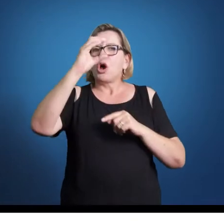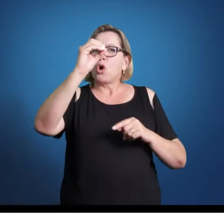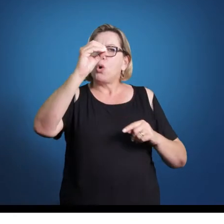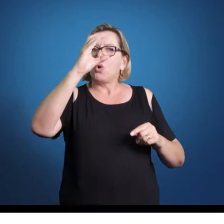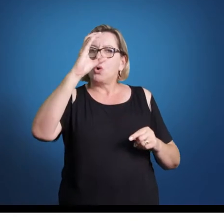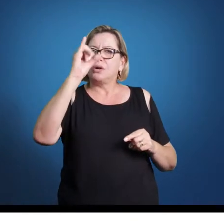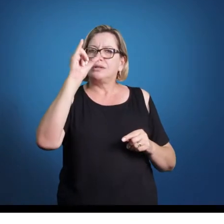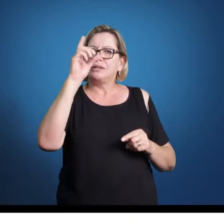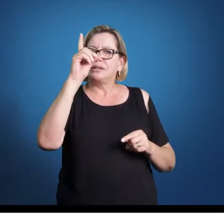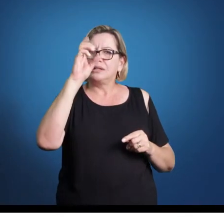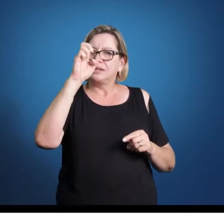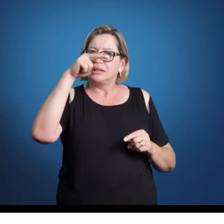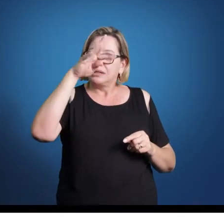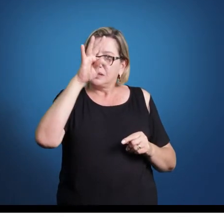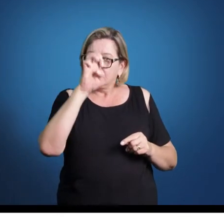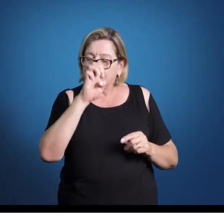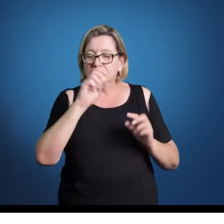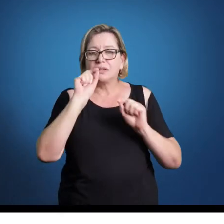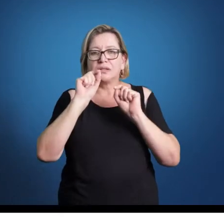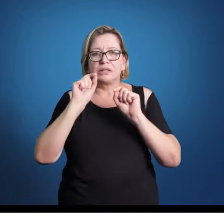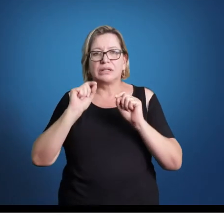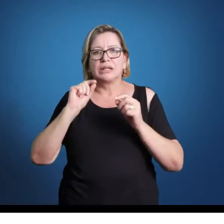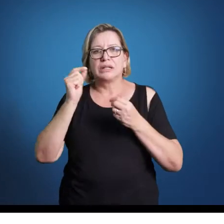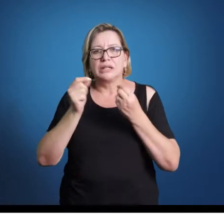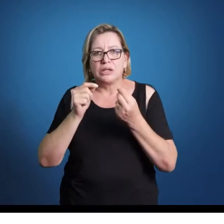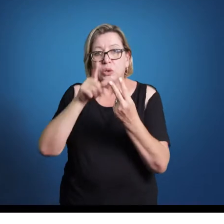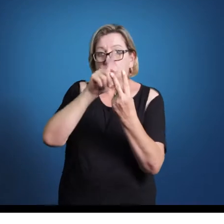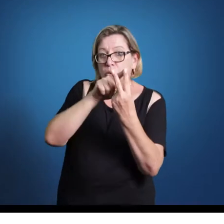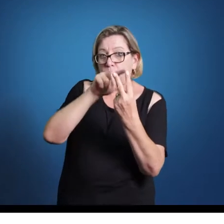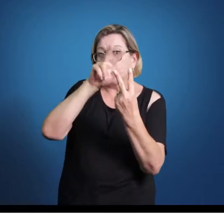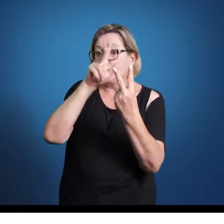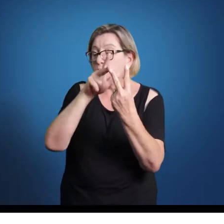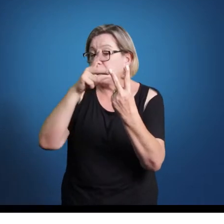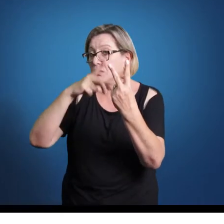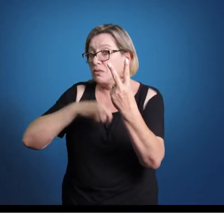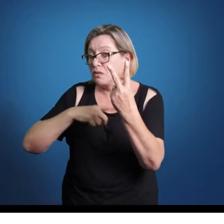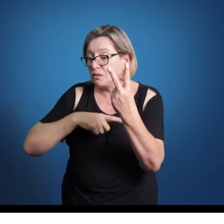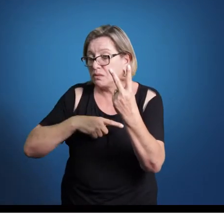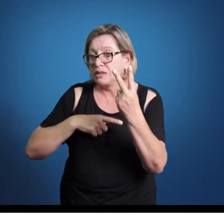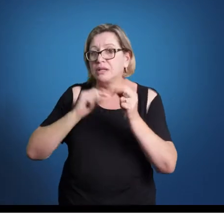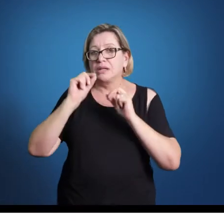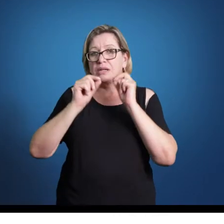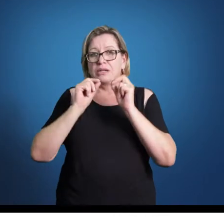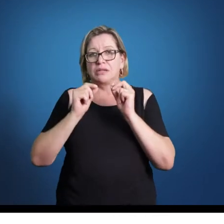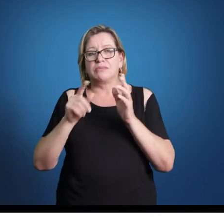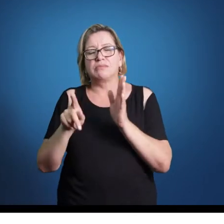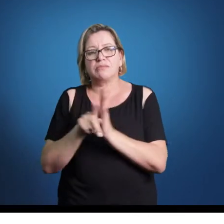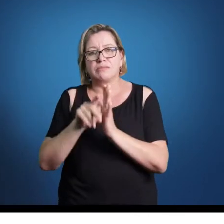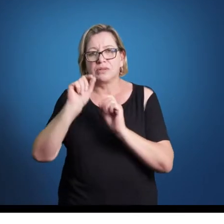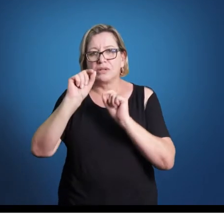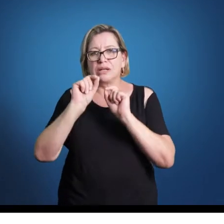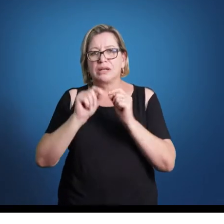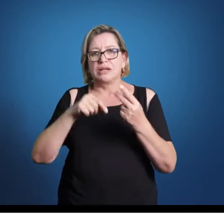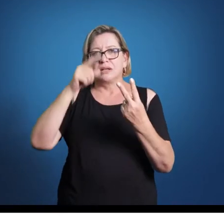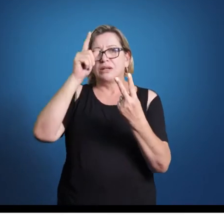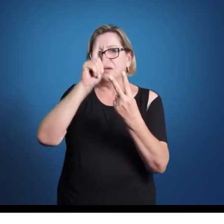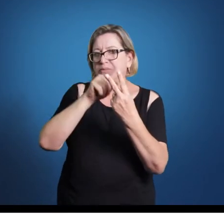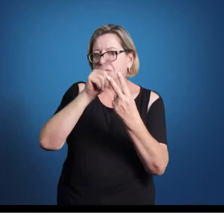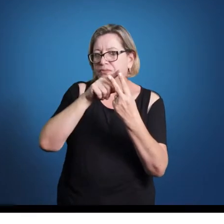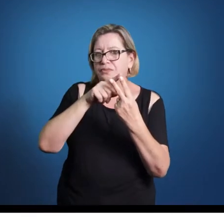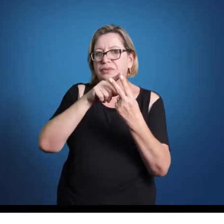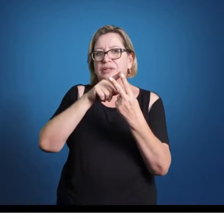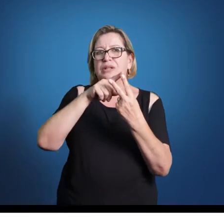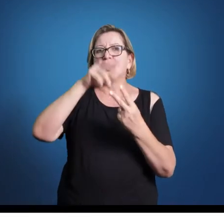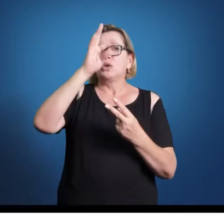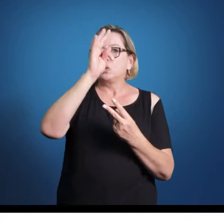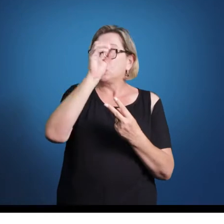os dois pilares que sustentam a música tradicional ocidental, essa que é chamada de música clássica corriqueiramente. Eu diria que é